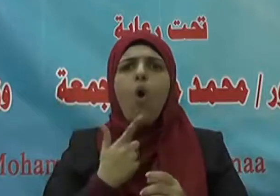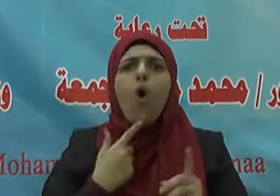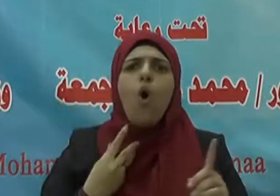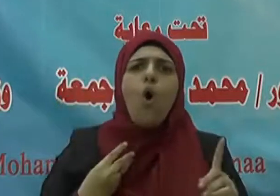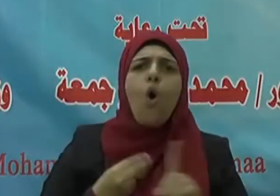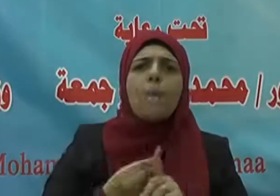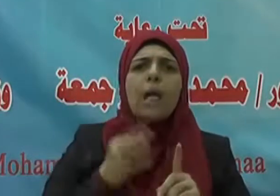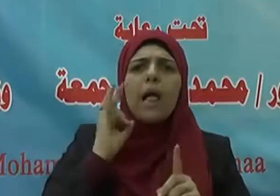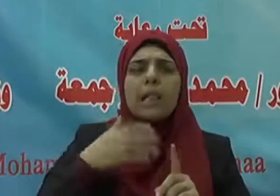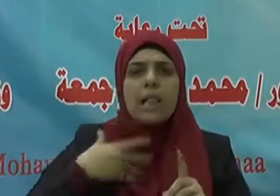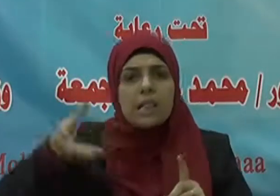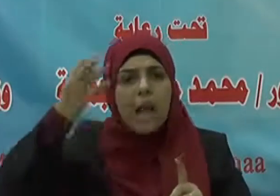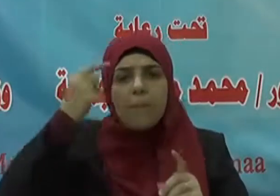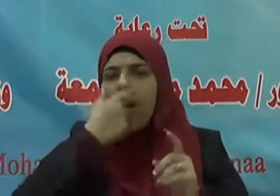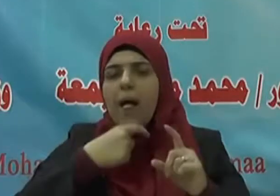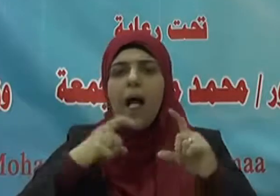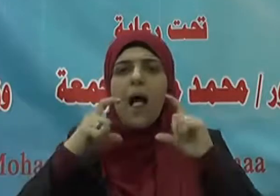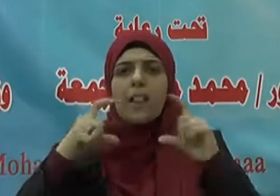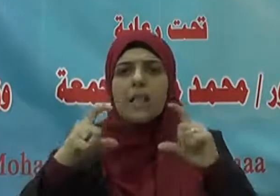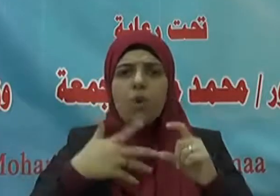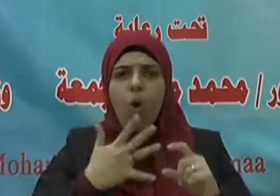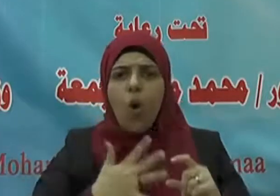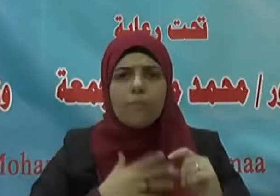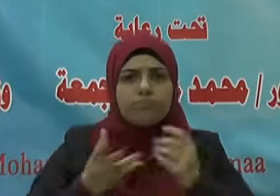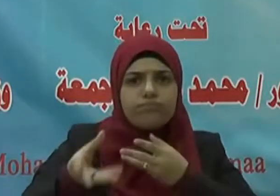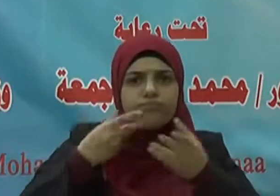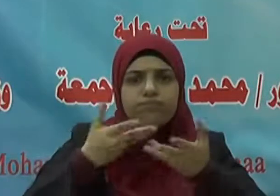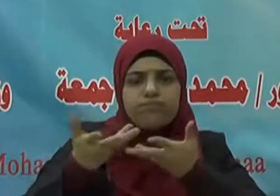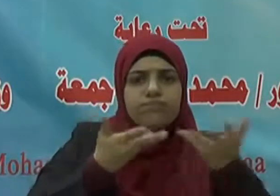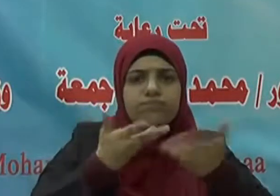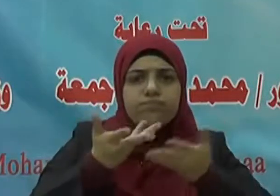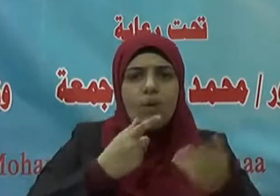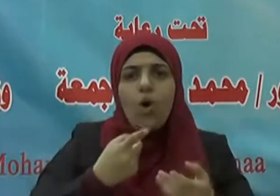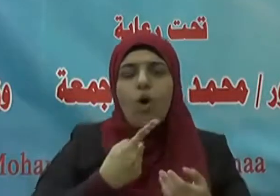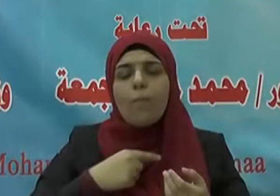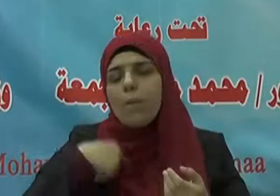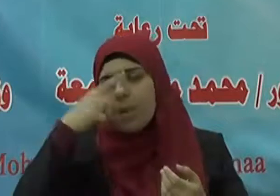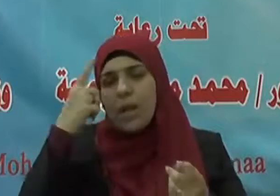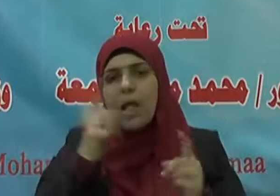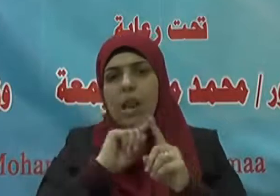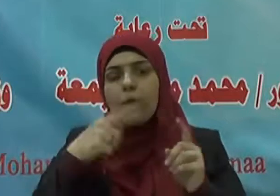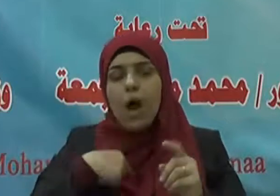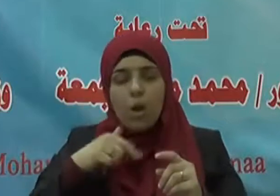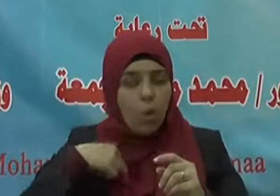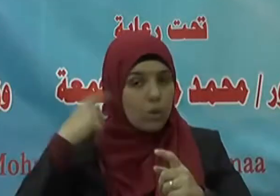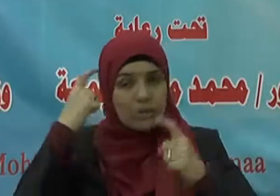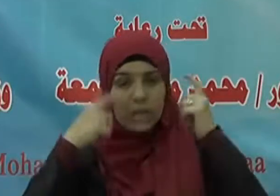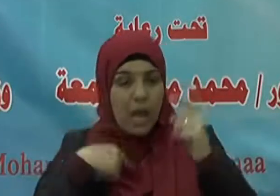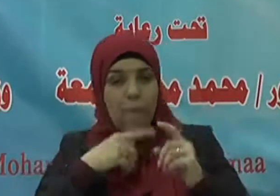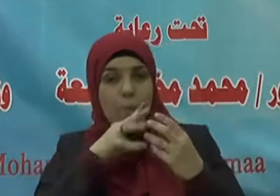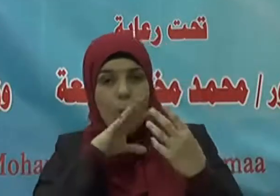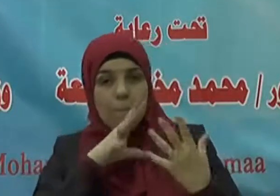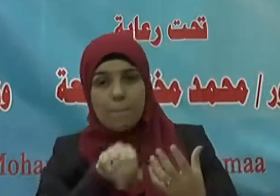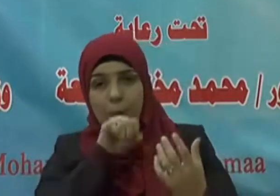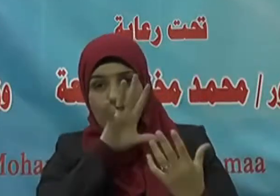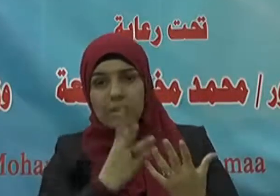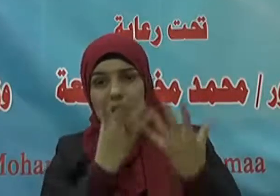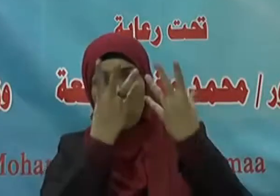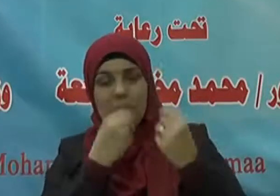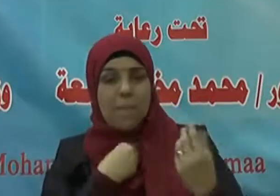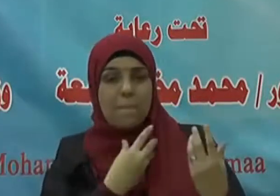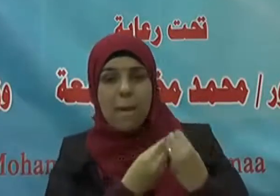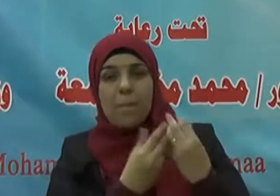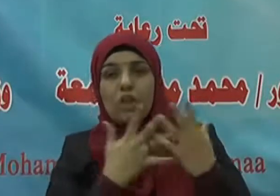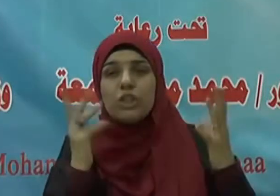همة عالية في طلب الحديث وكان يقول لم يكن يشغلني عن رسول الله